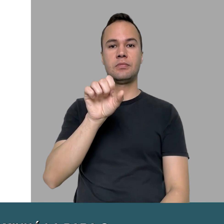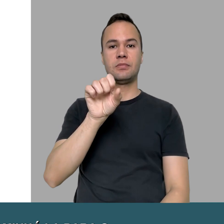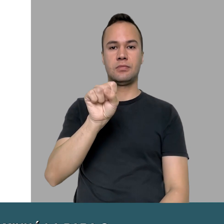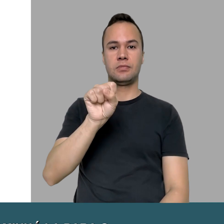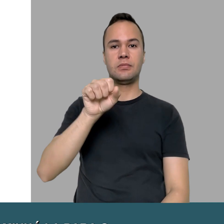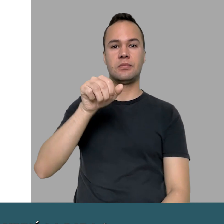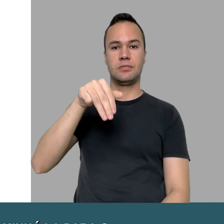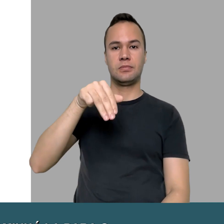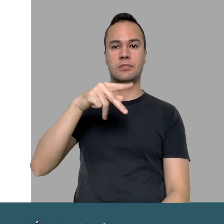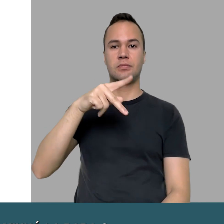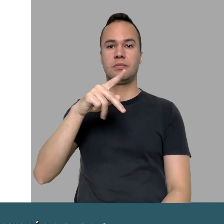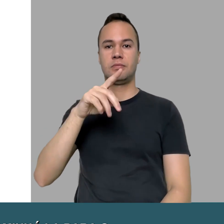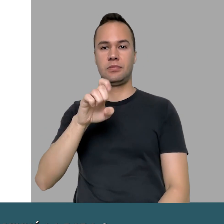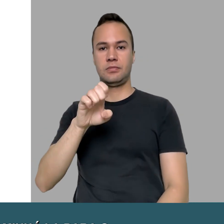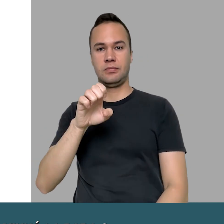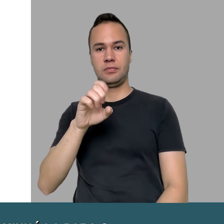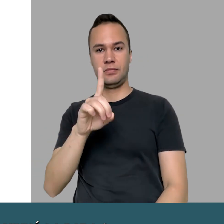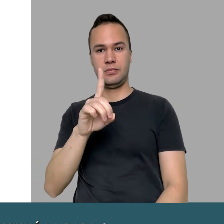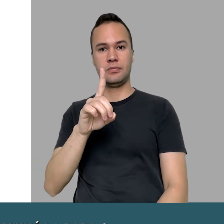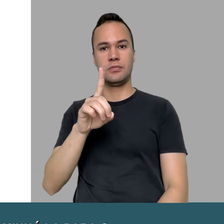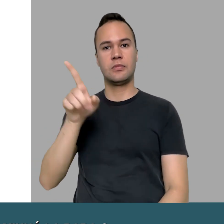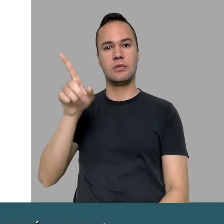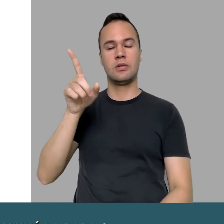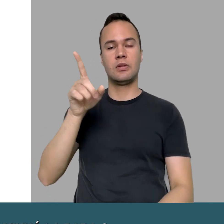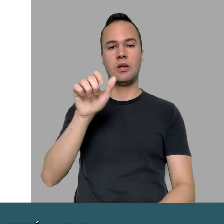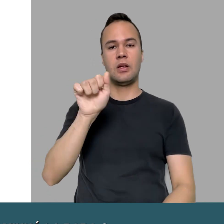para o e-mail